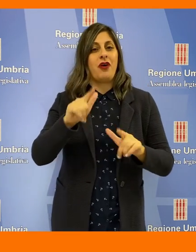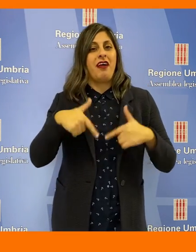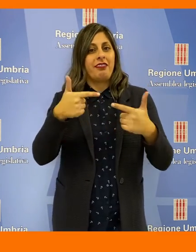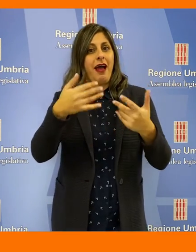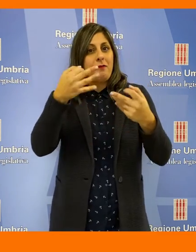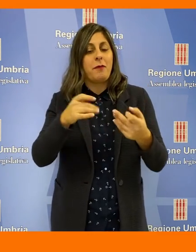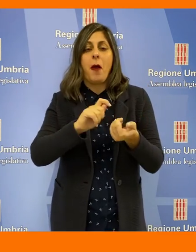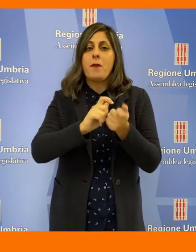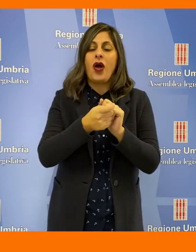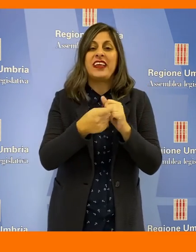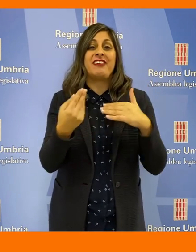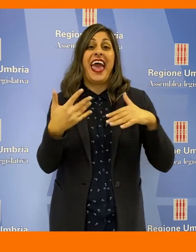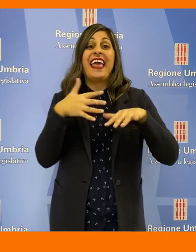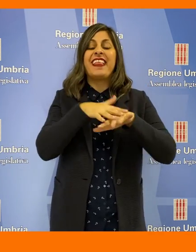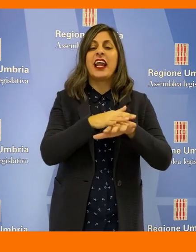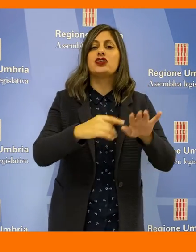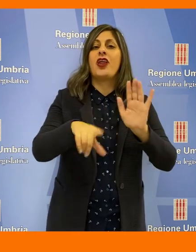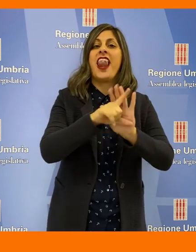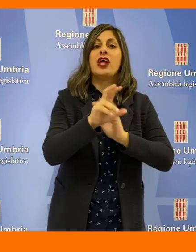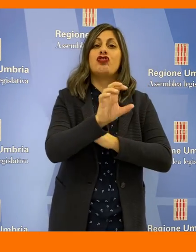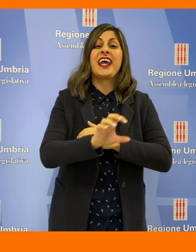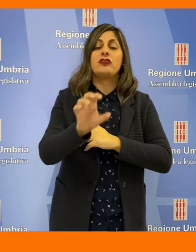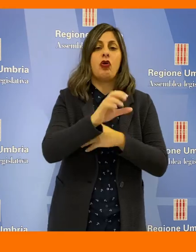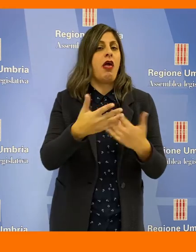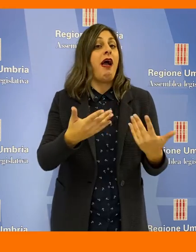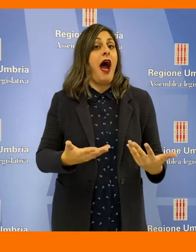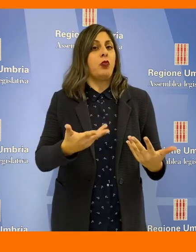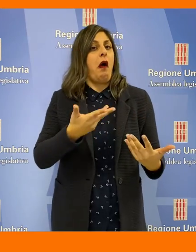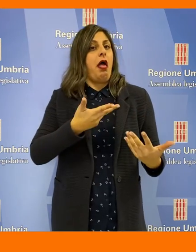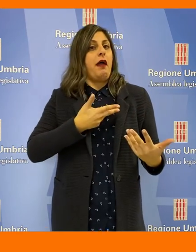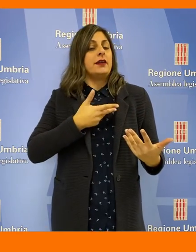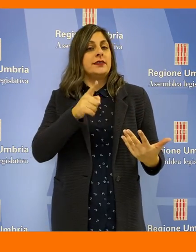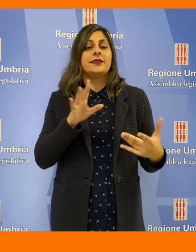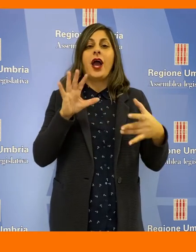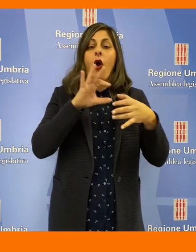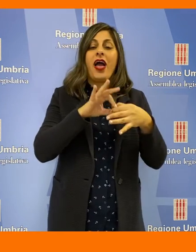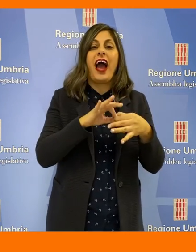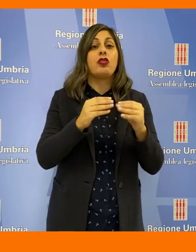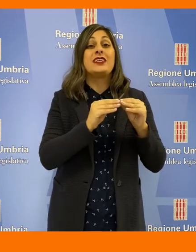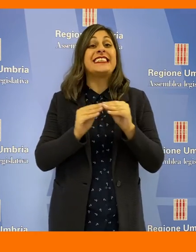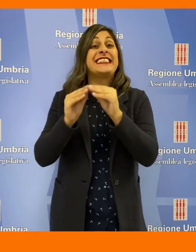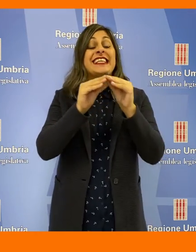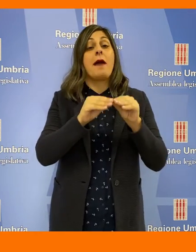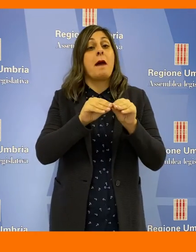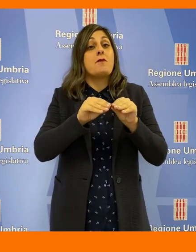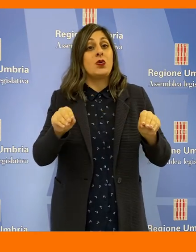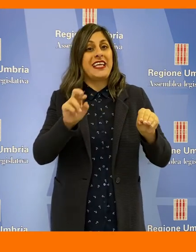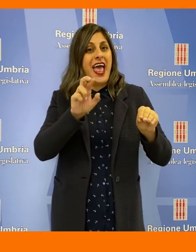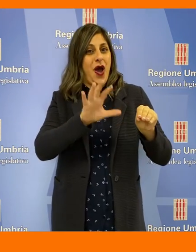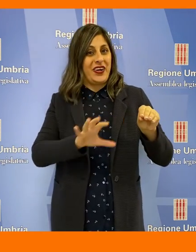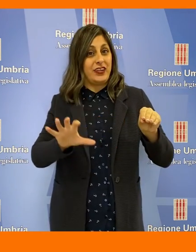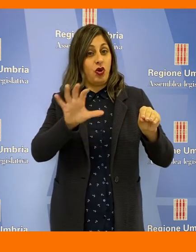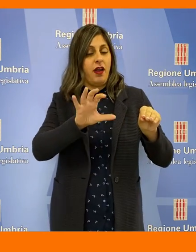apportare modifiche e integrazioni alla legge regionale esistente relativa al sistema museale regionale,